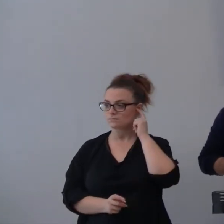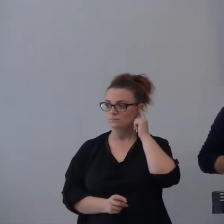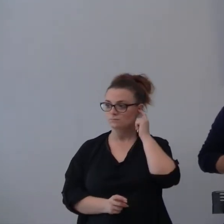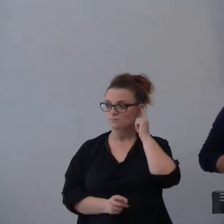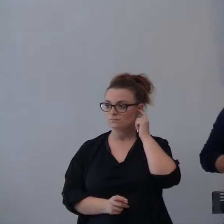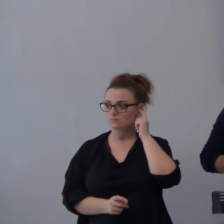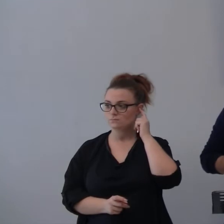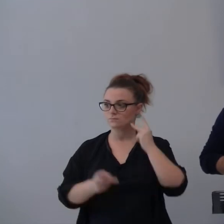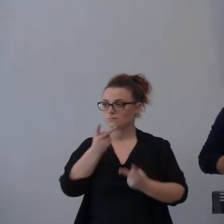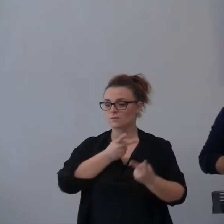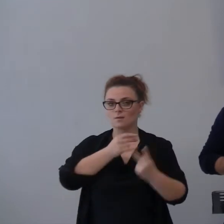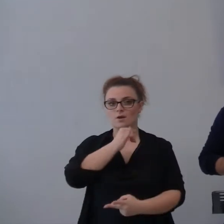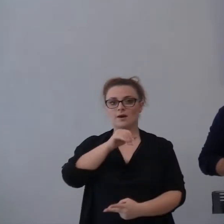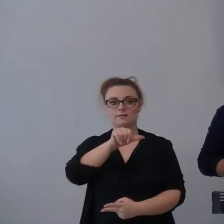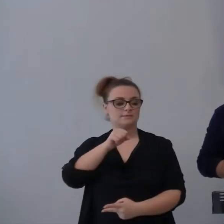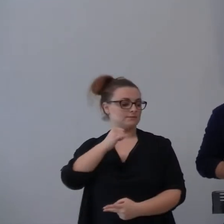Troviamo se io.